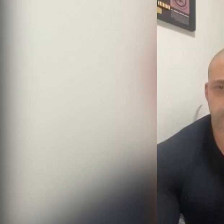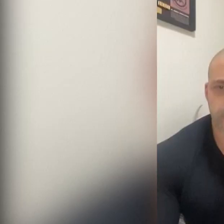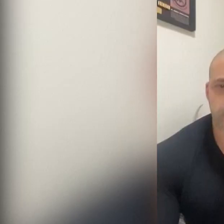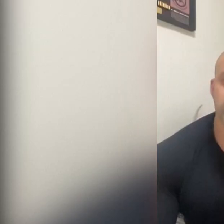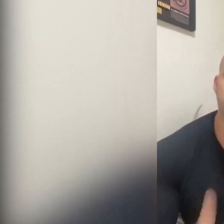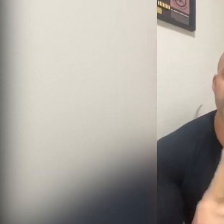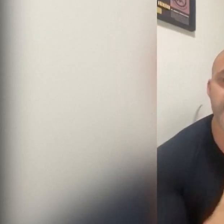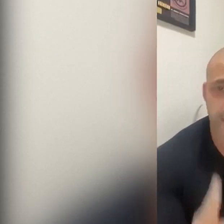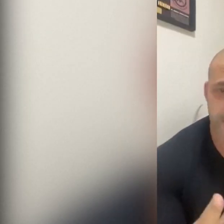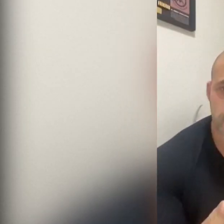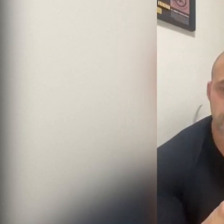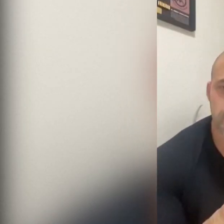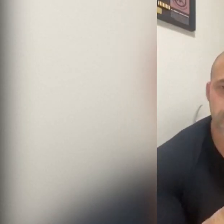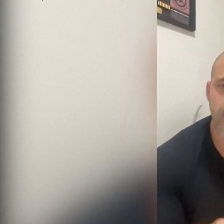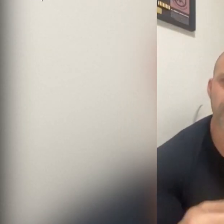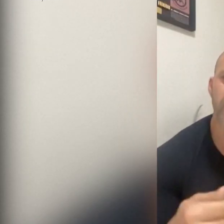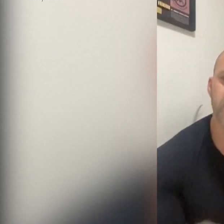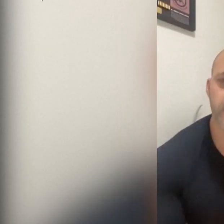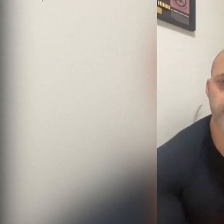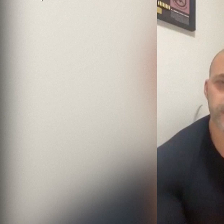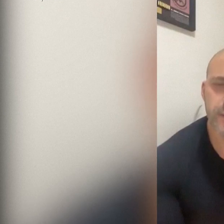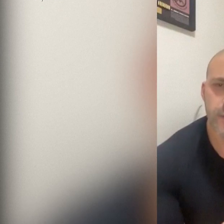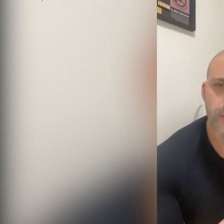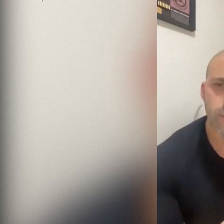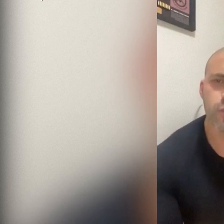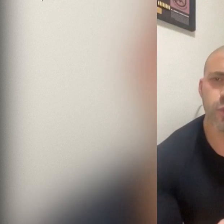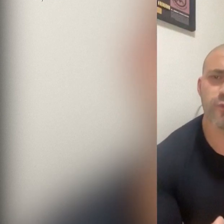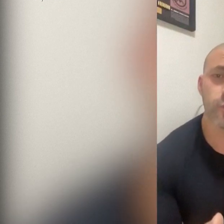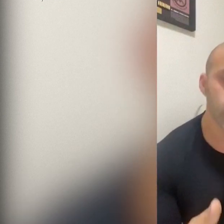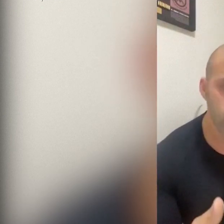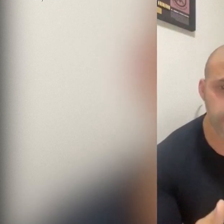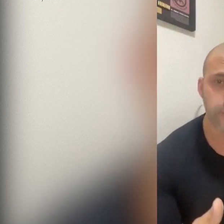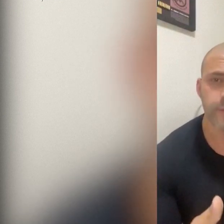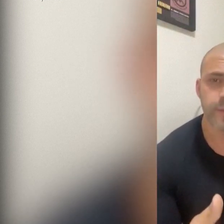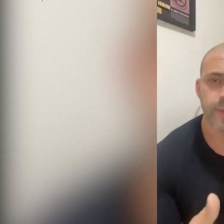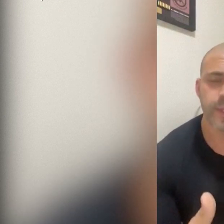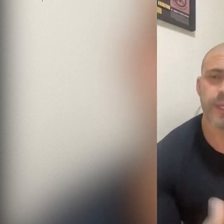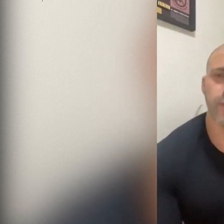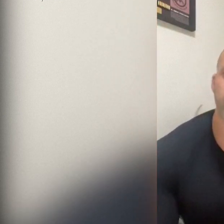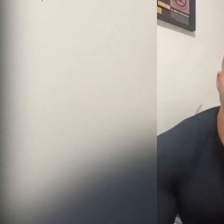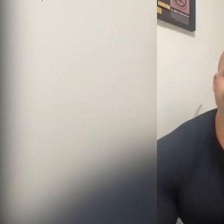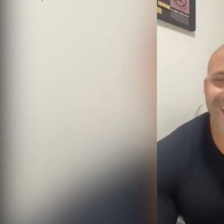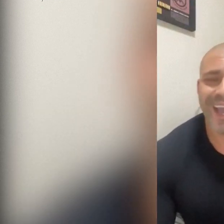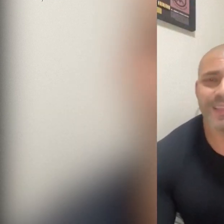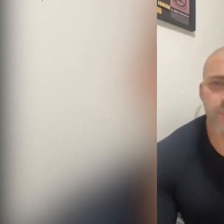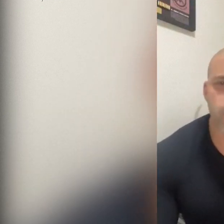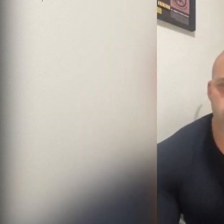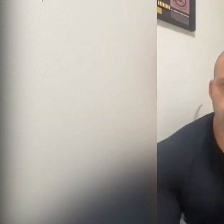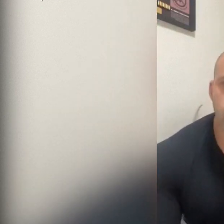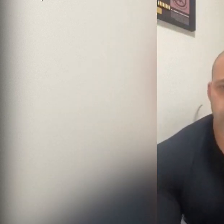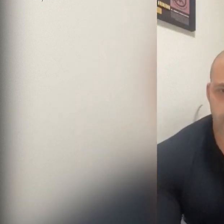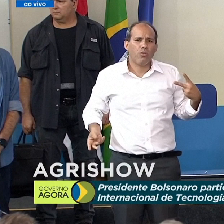Daniel Silveira foi condenado pelo Supremo Tribunal Federal a oito anos e nove meses de prisão e a pagar uma multa por promover atos